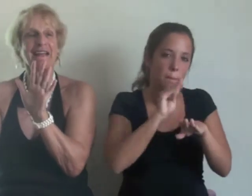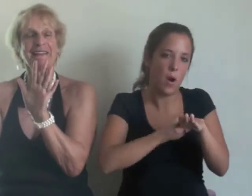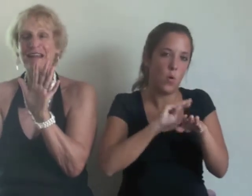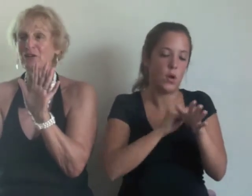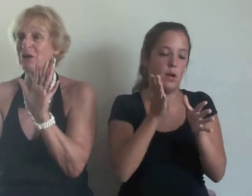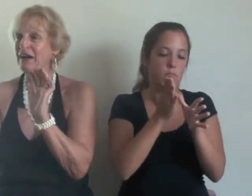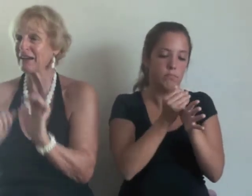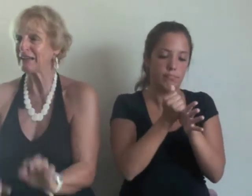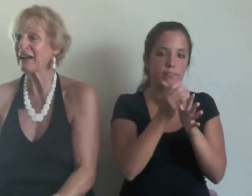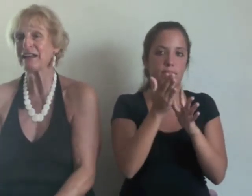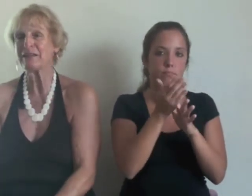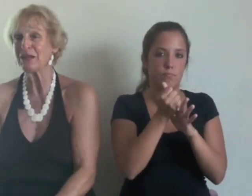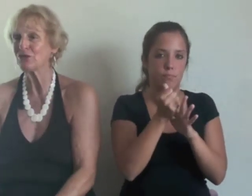dedo, a cada elemento.